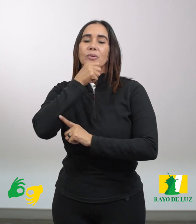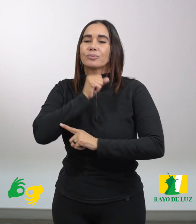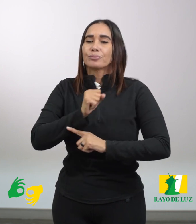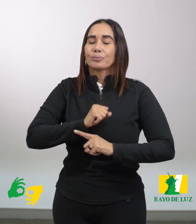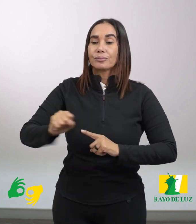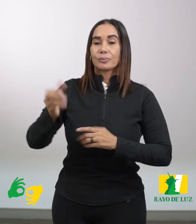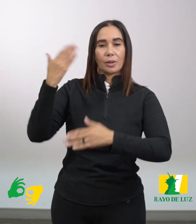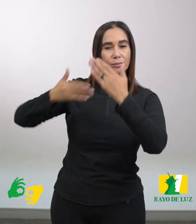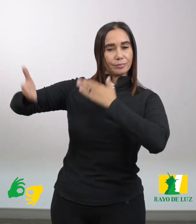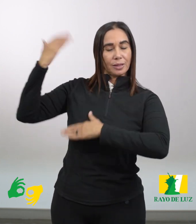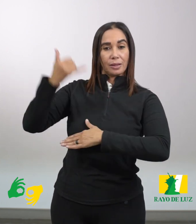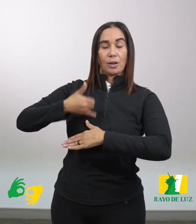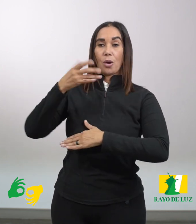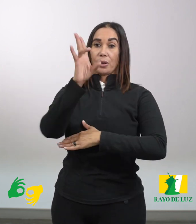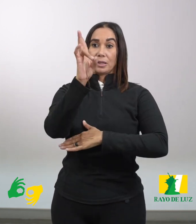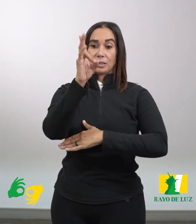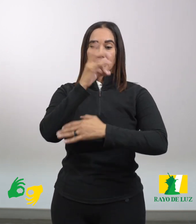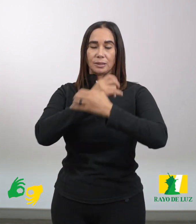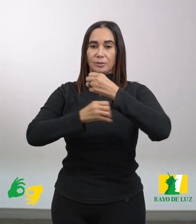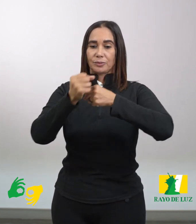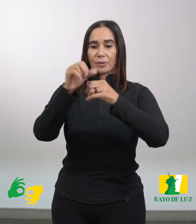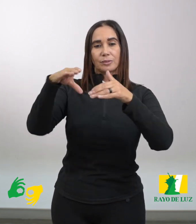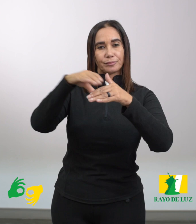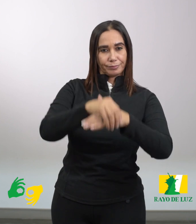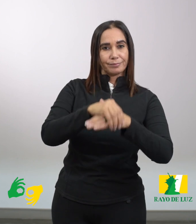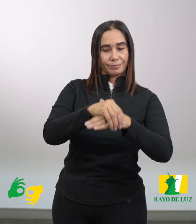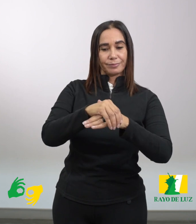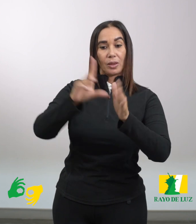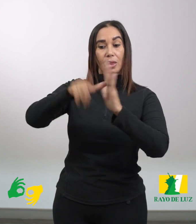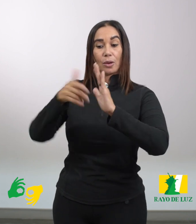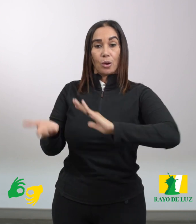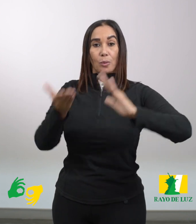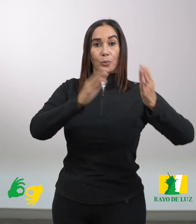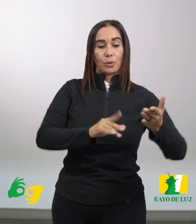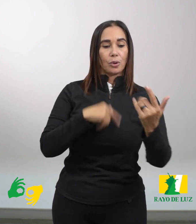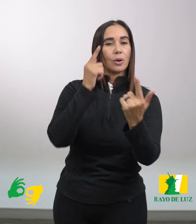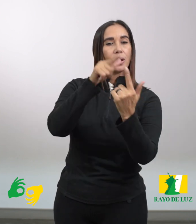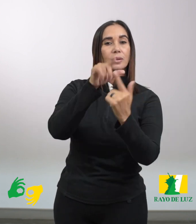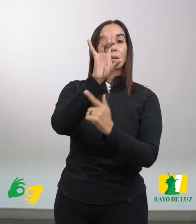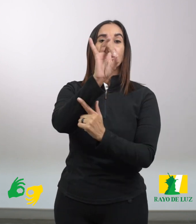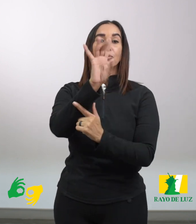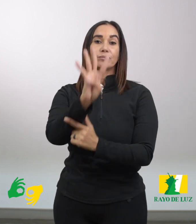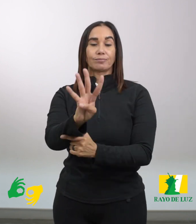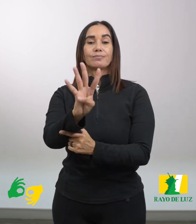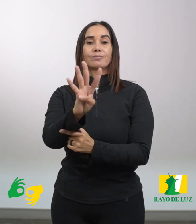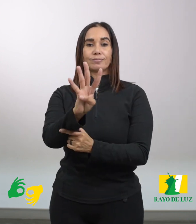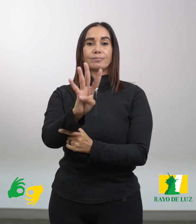De jovencita había vivido siete años casada, y luego viuda hasta los ochenta y cuatro. No